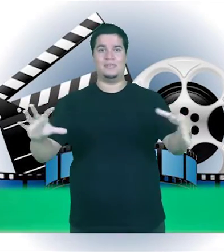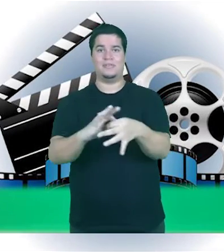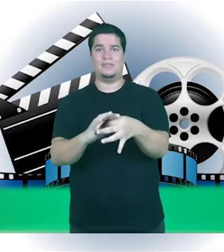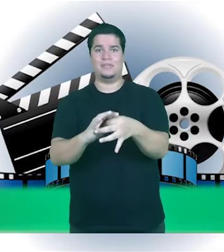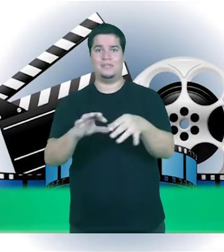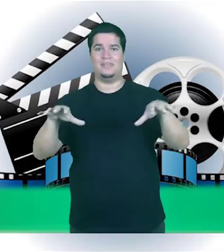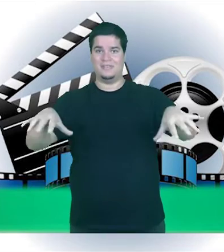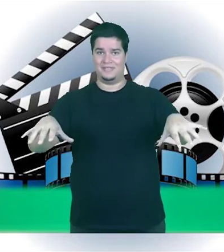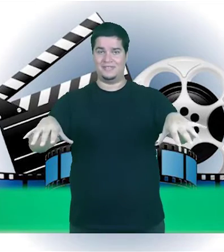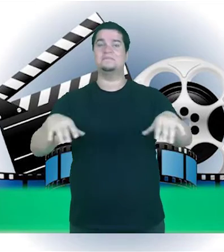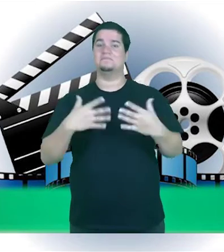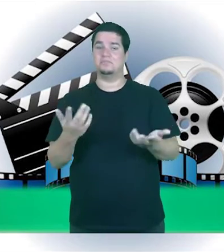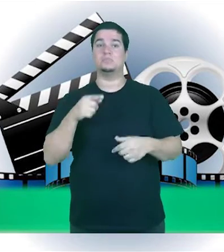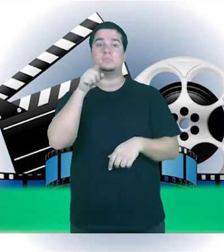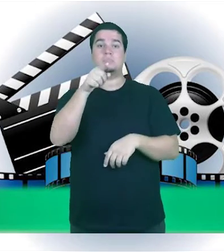e interpretação para a câmera.